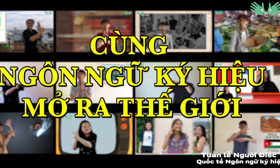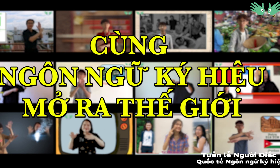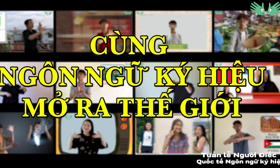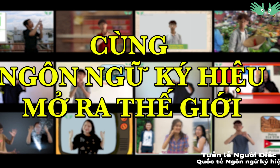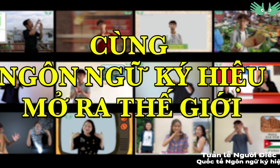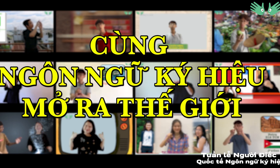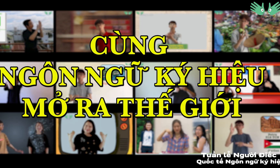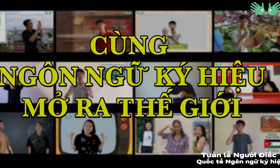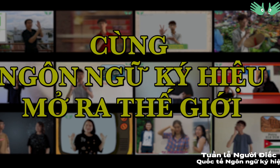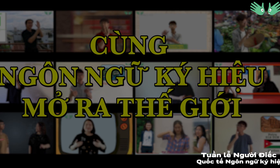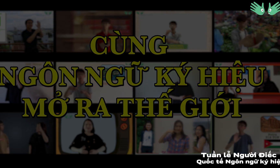video hấp dẫn Cảm ơn các